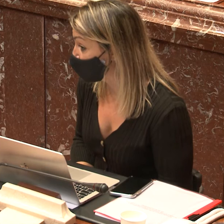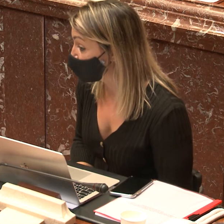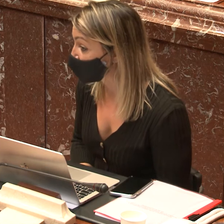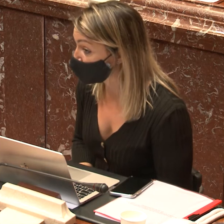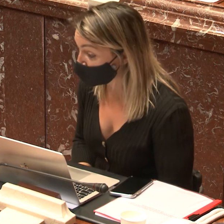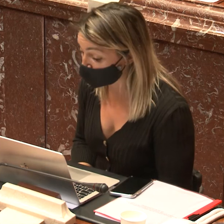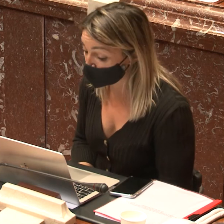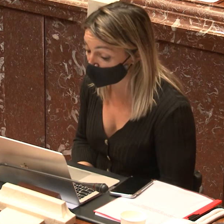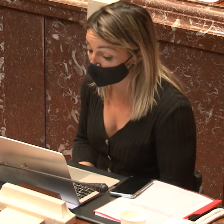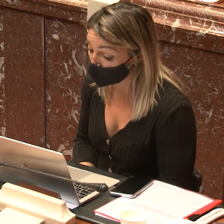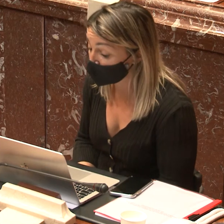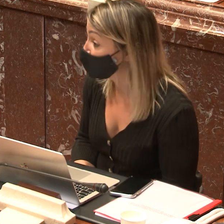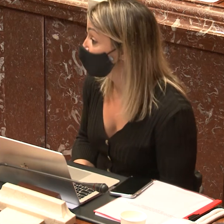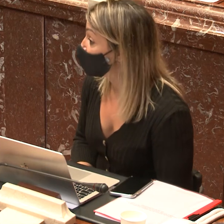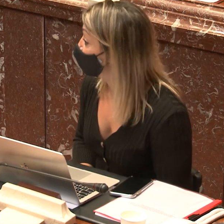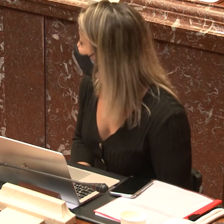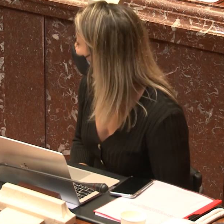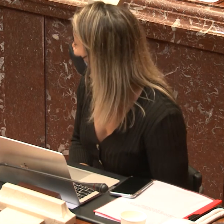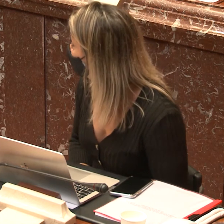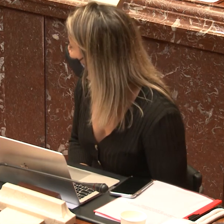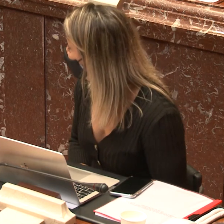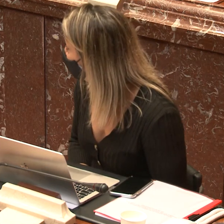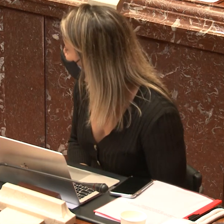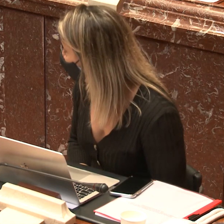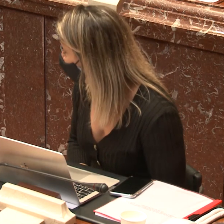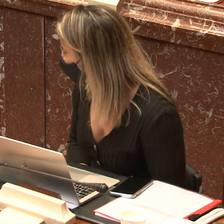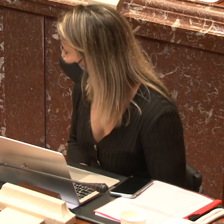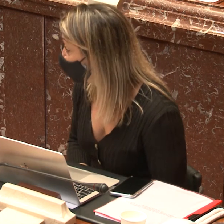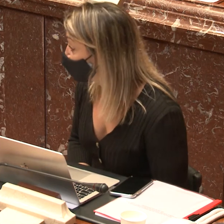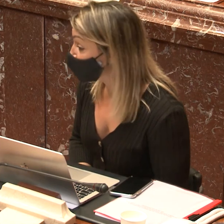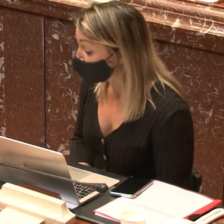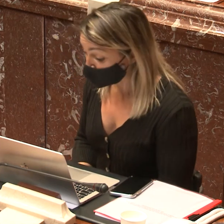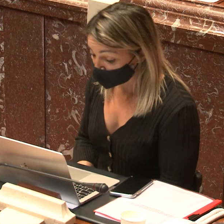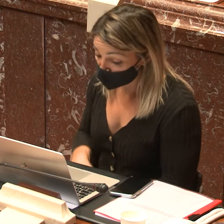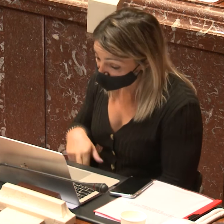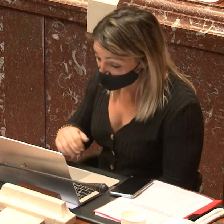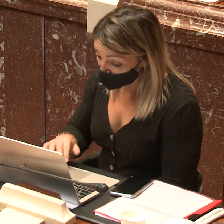información sobre el COVID-19 fuesen totalmente accesibles en lengua de signos.